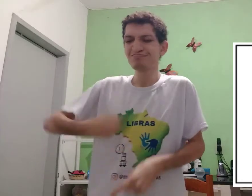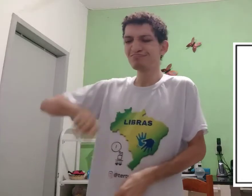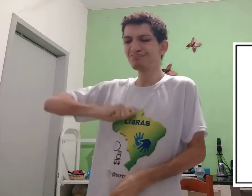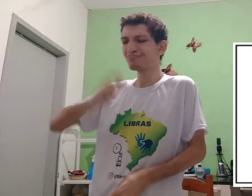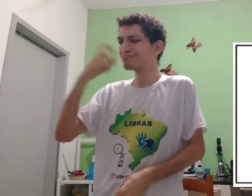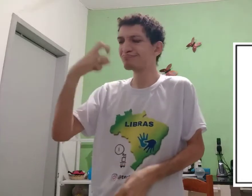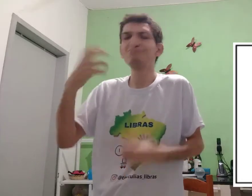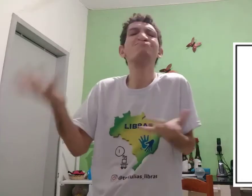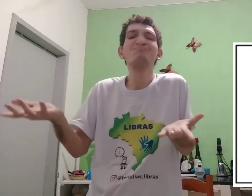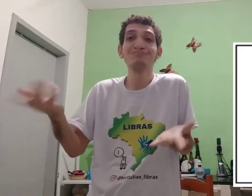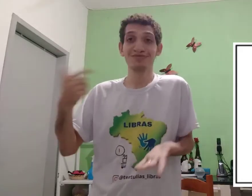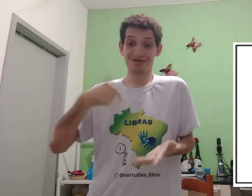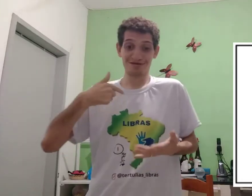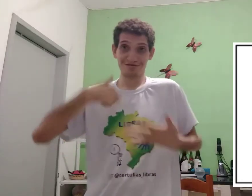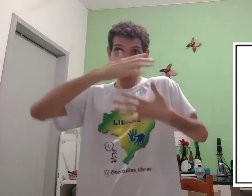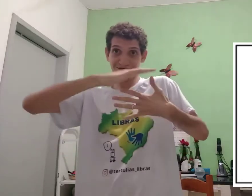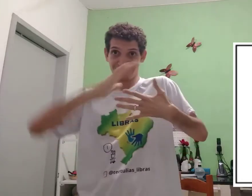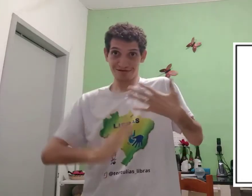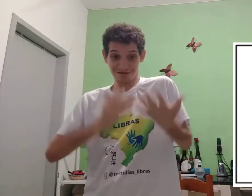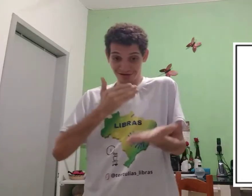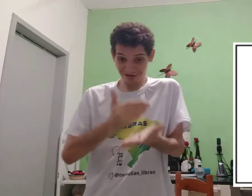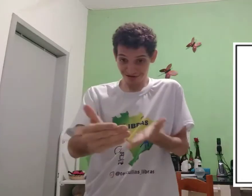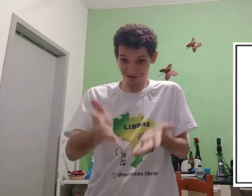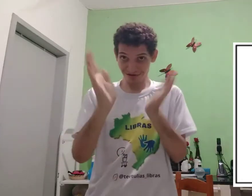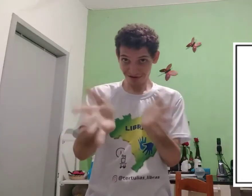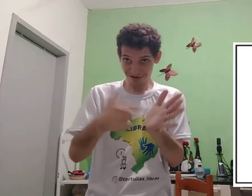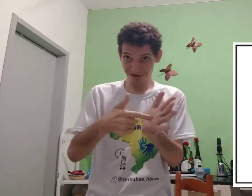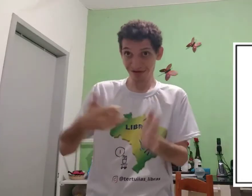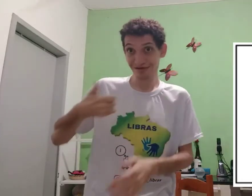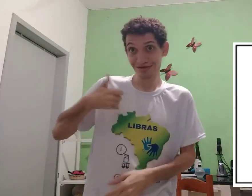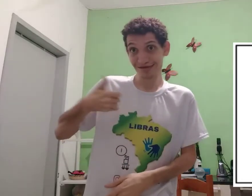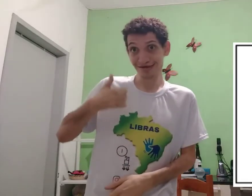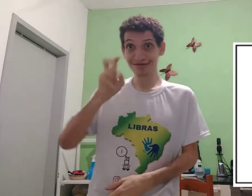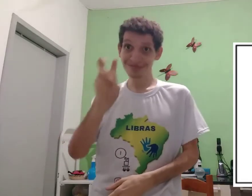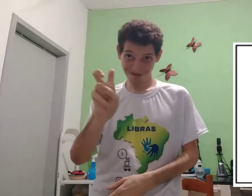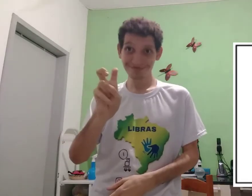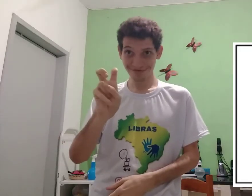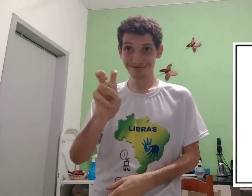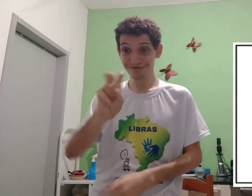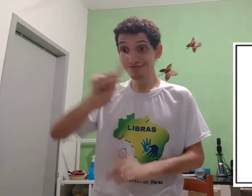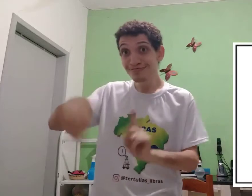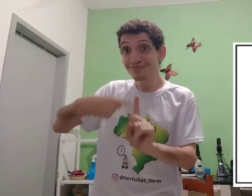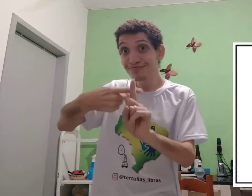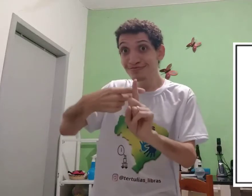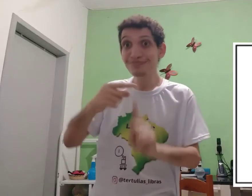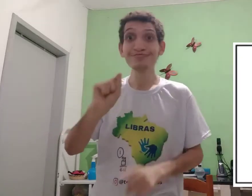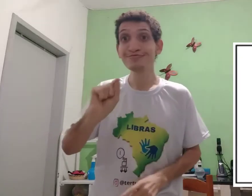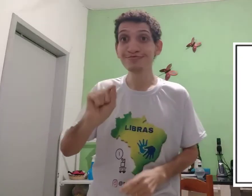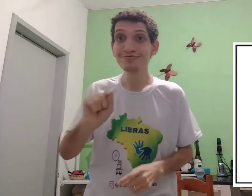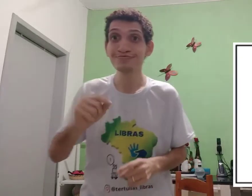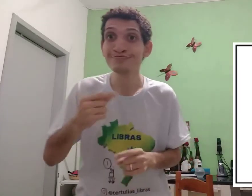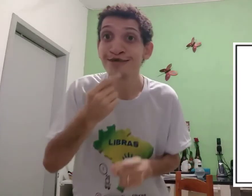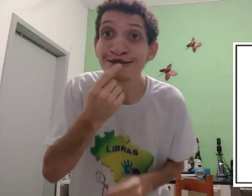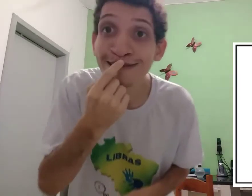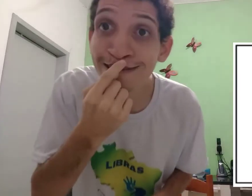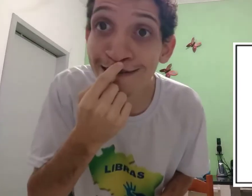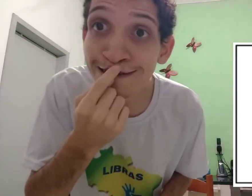Por que meu sinal este? Eu, Libras, começar a sinalizar e dar I5, mais o que?